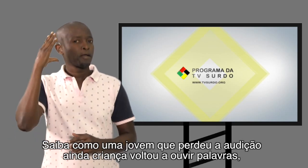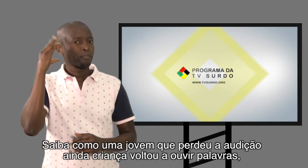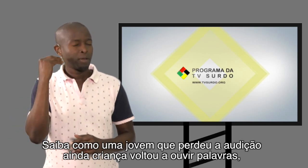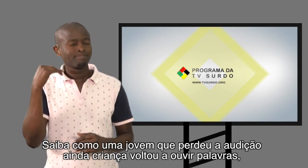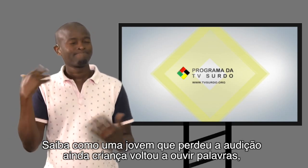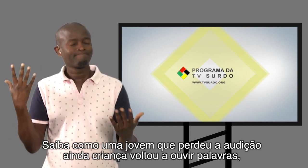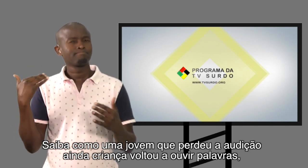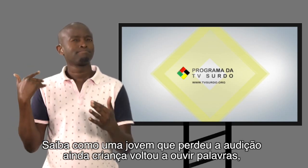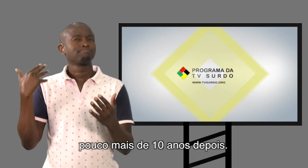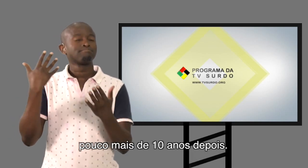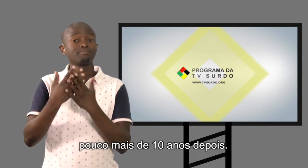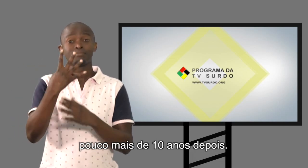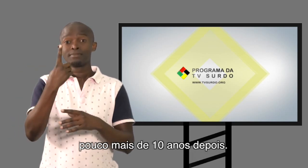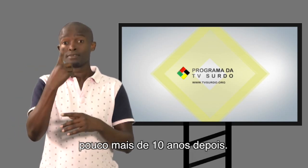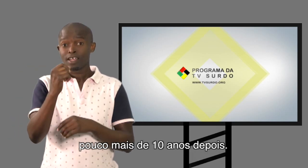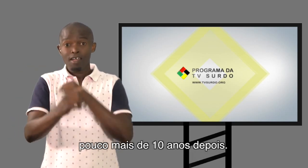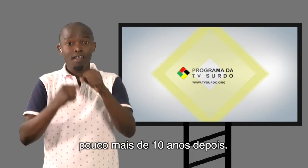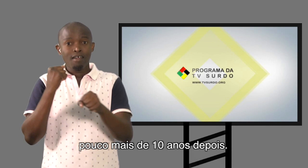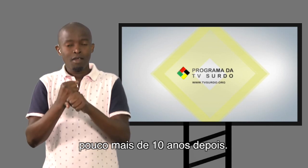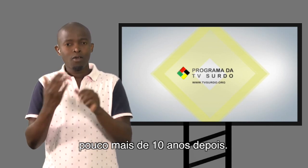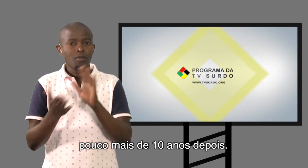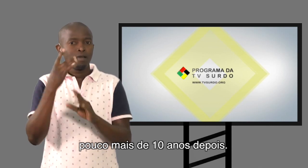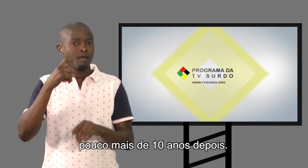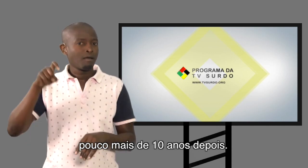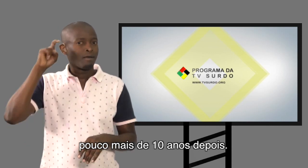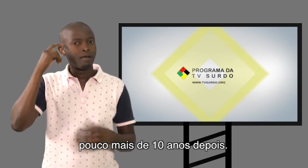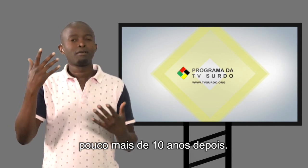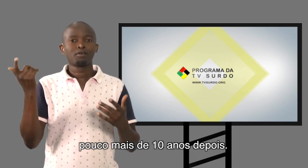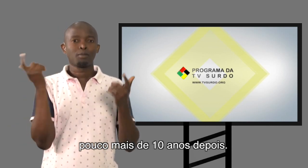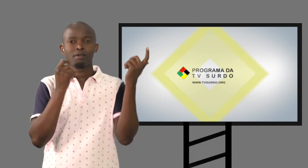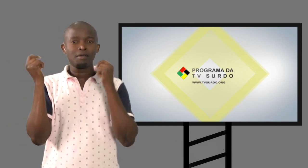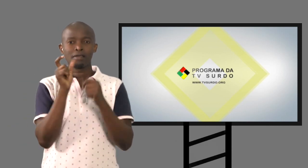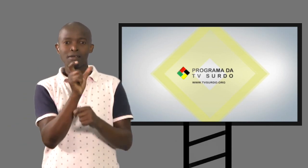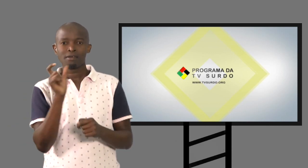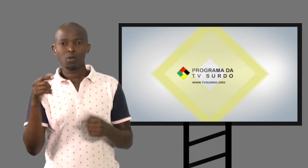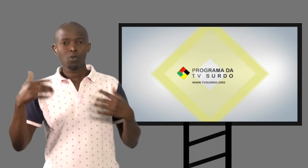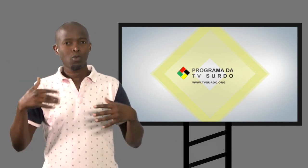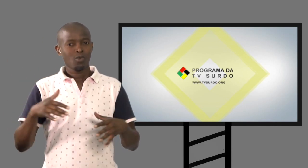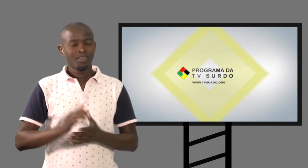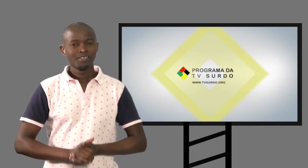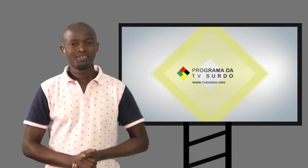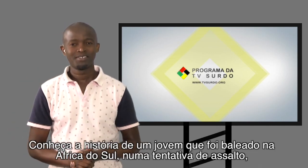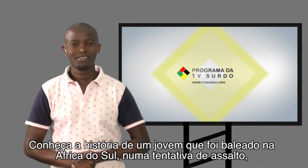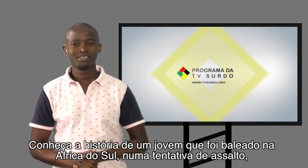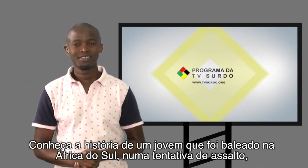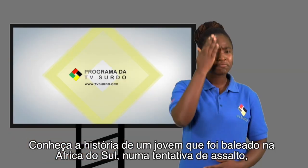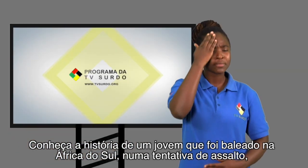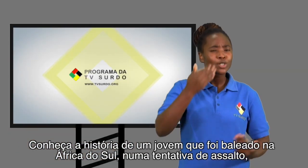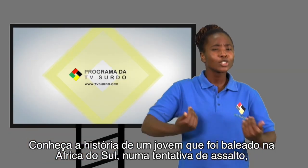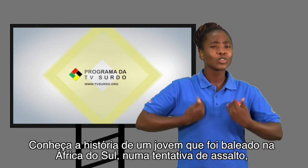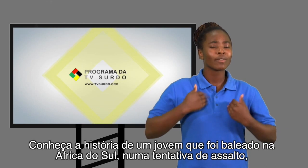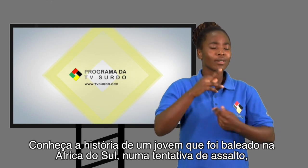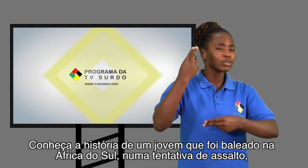voltou a ouvir palavras, pouco mais de 10 anos depois. Conheça a história de um jovem que foi